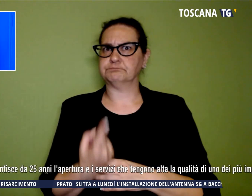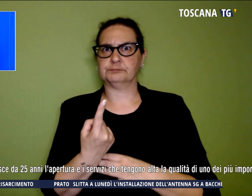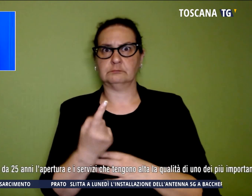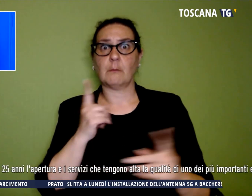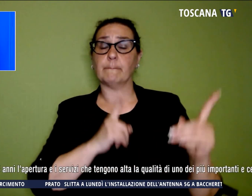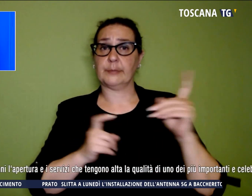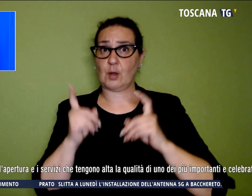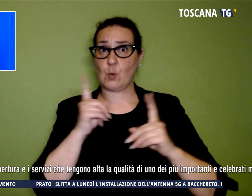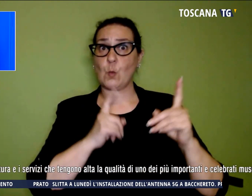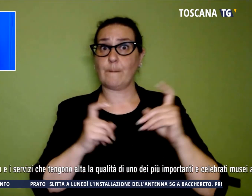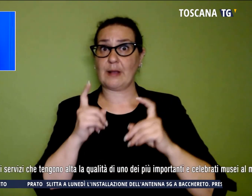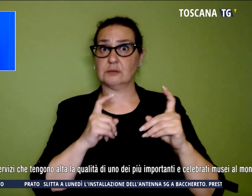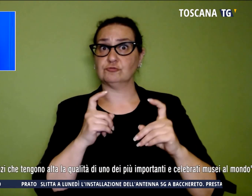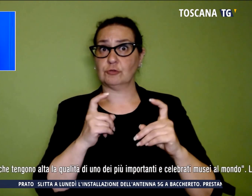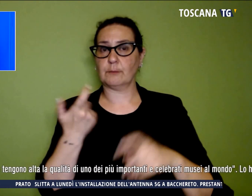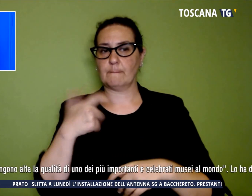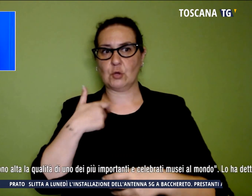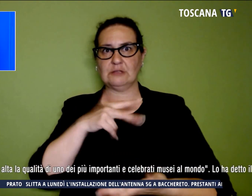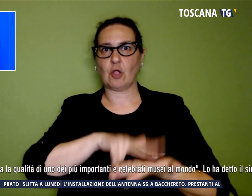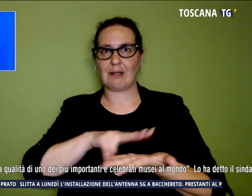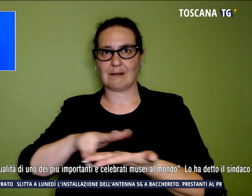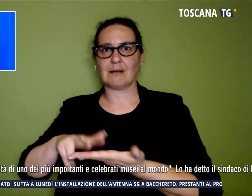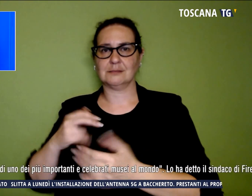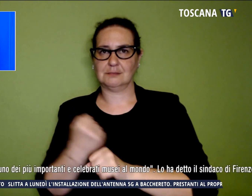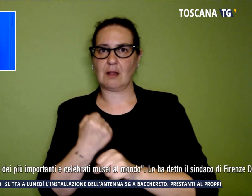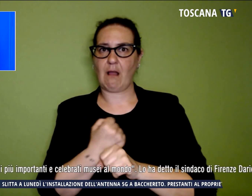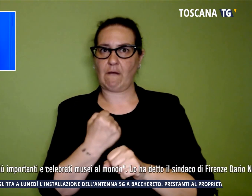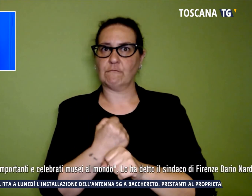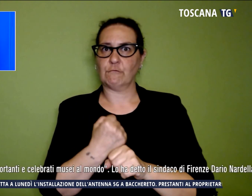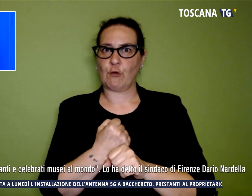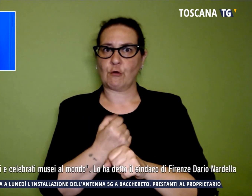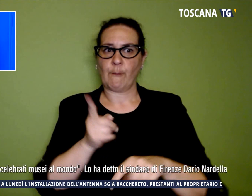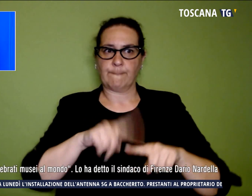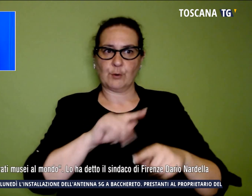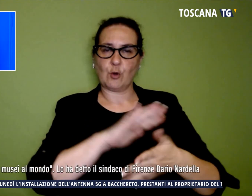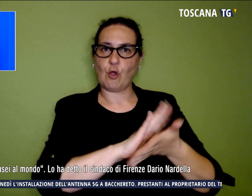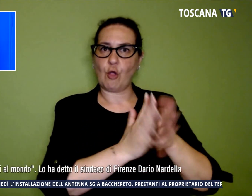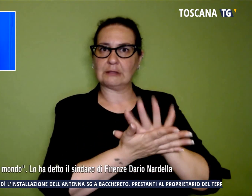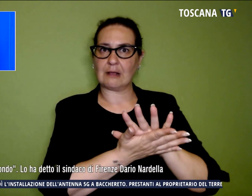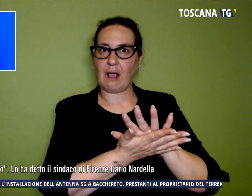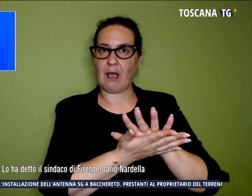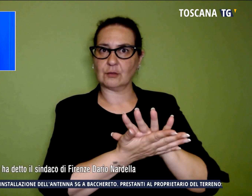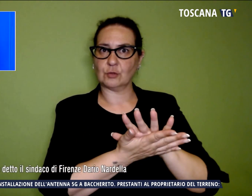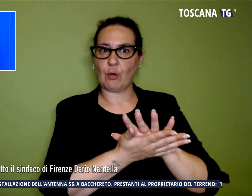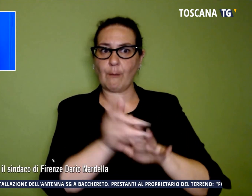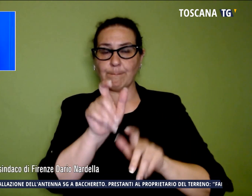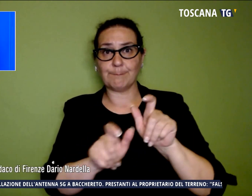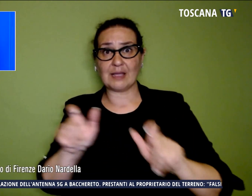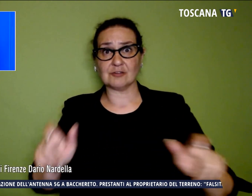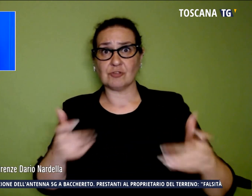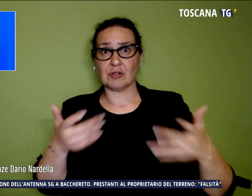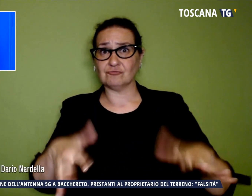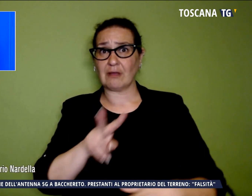le garanzie occupazionali e contrattuali di chi garantisce da 25 anni